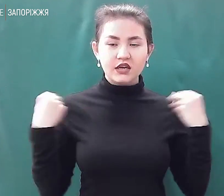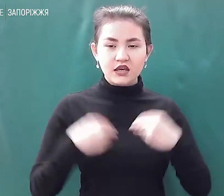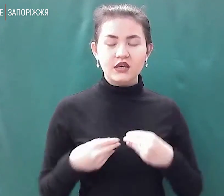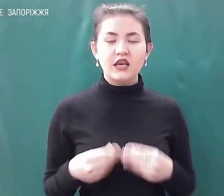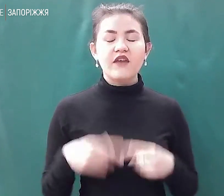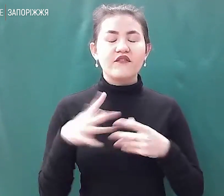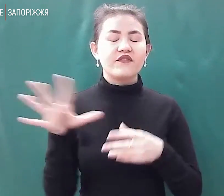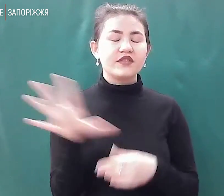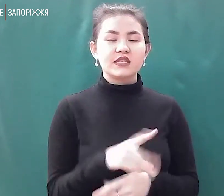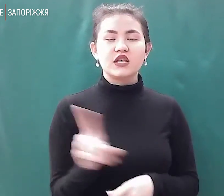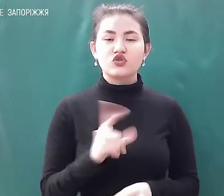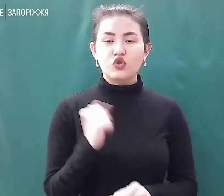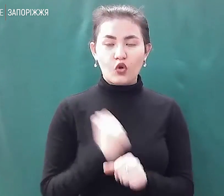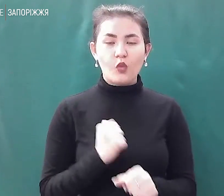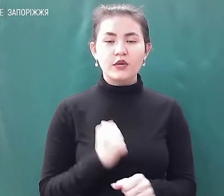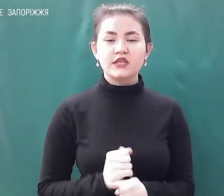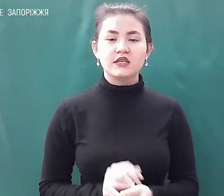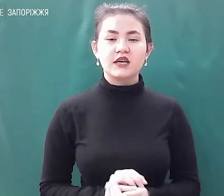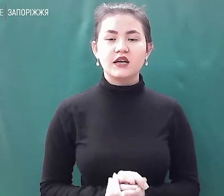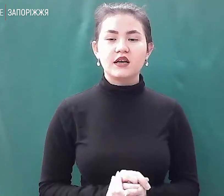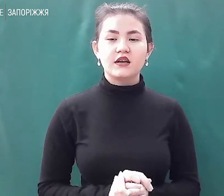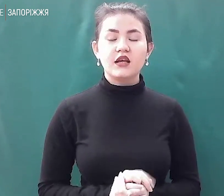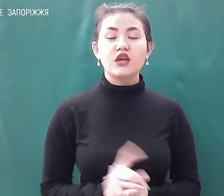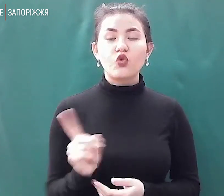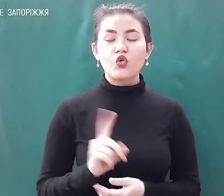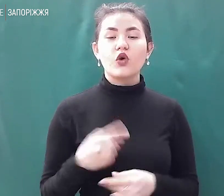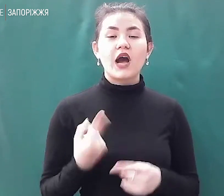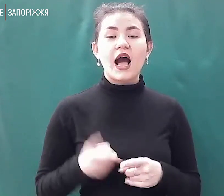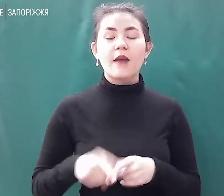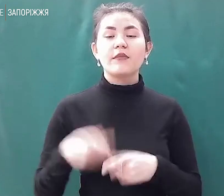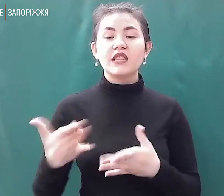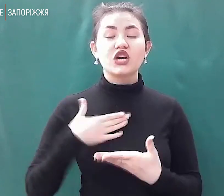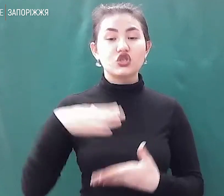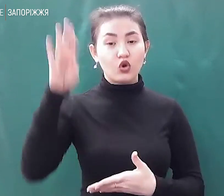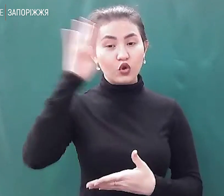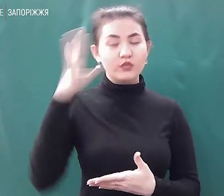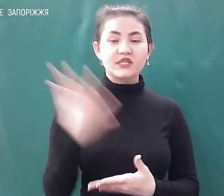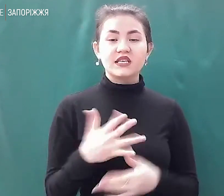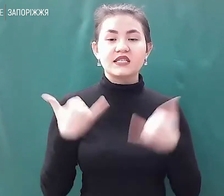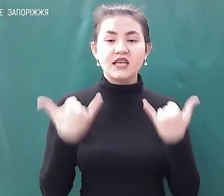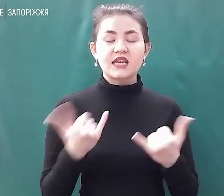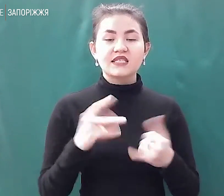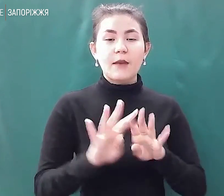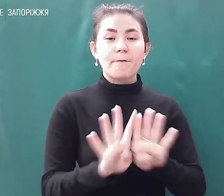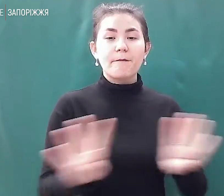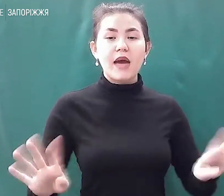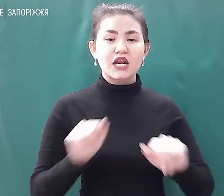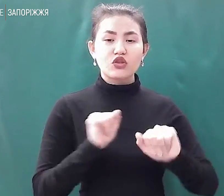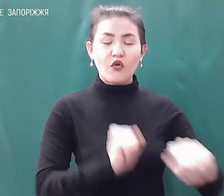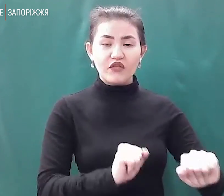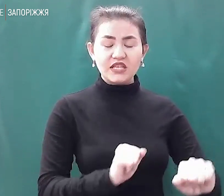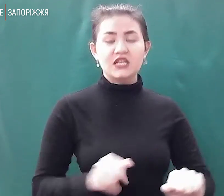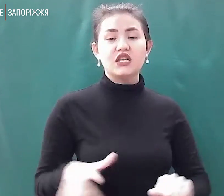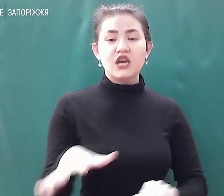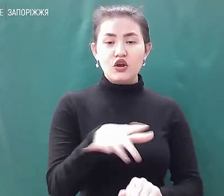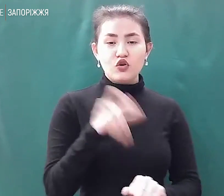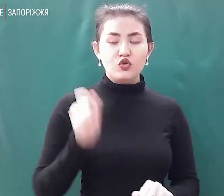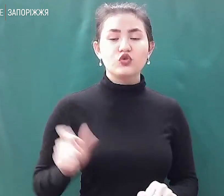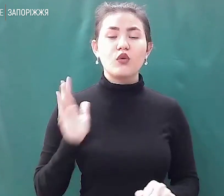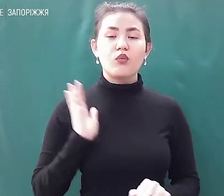робиться з-за того, аби наші хлопці, які зараз на продаві, щоб вони могли бути максимально